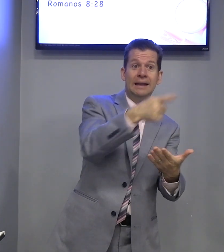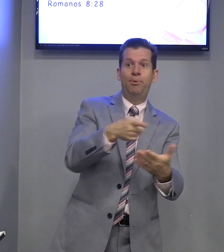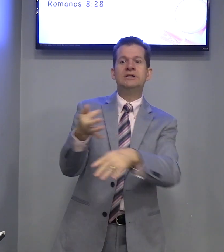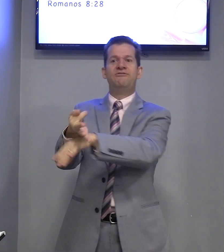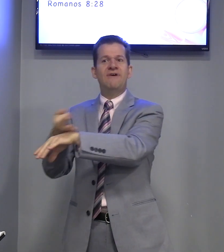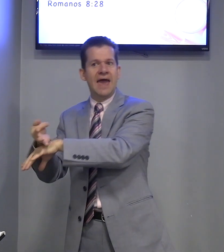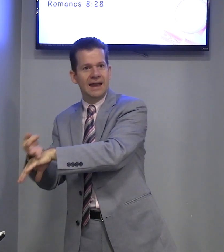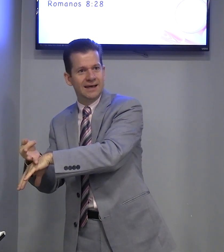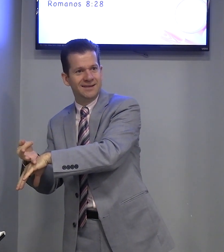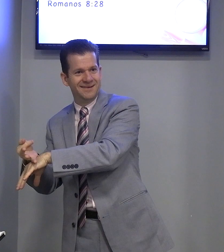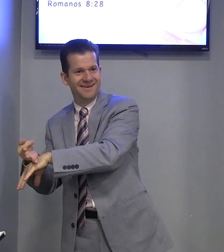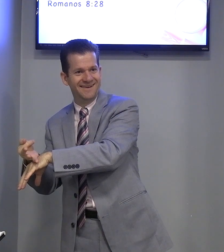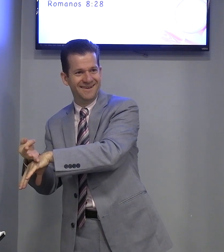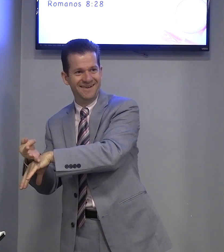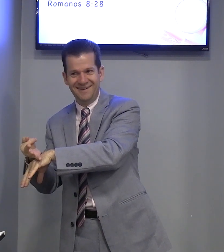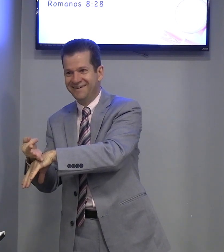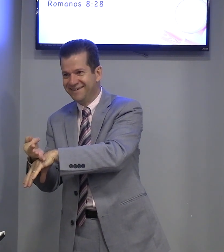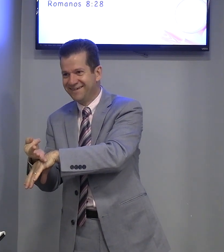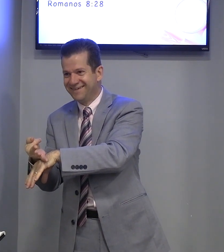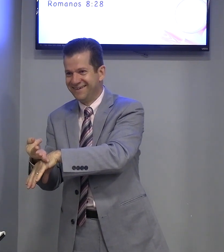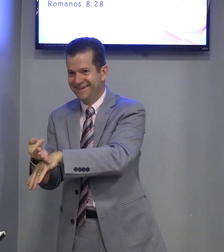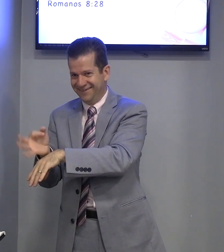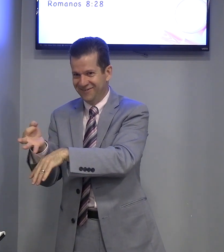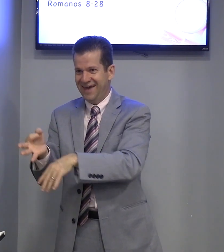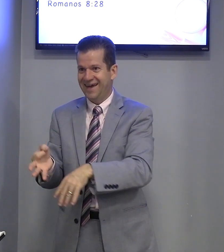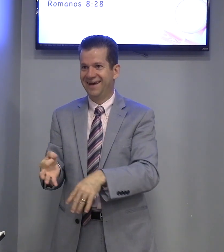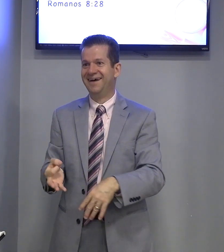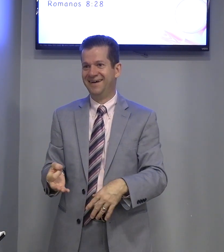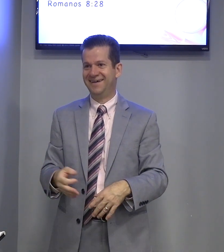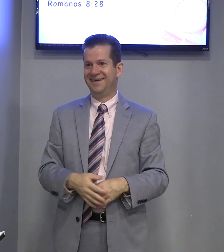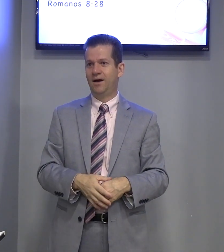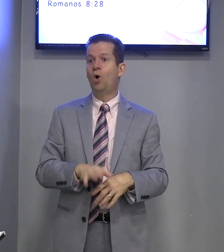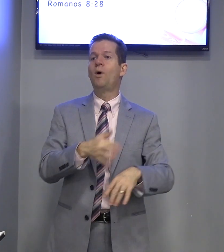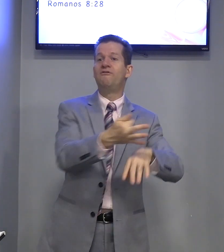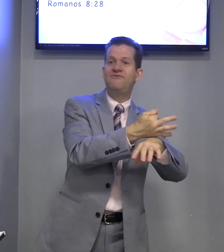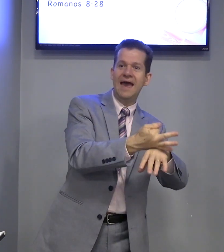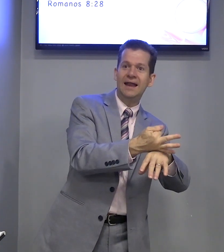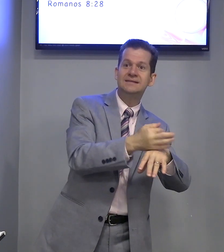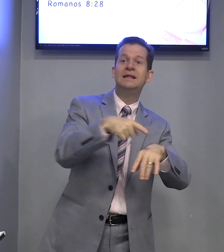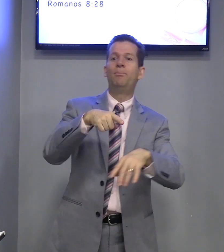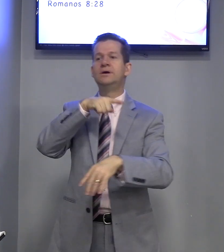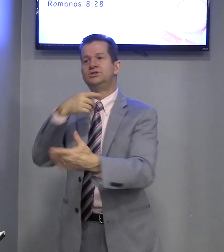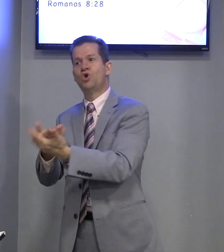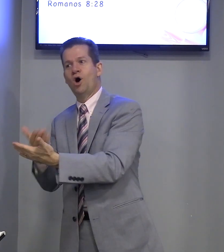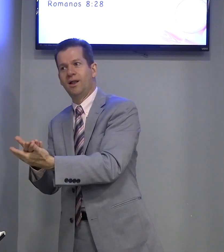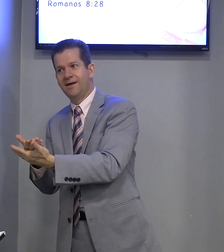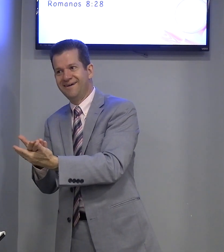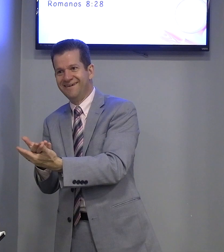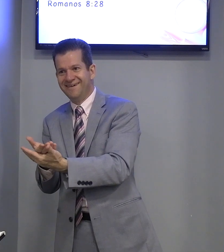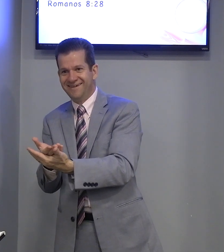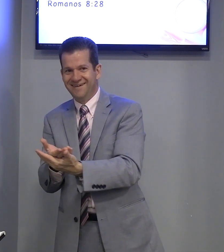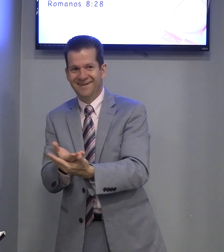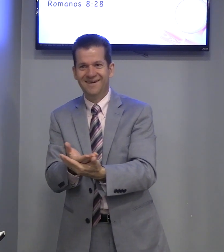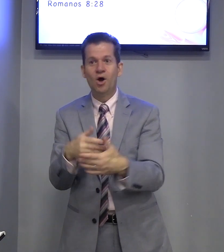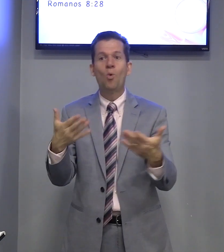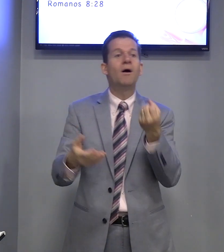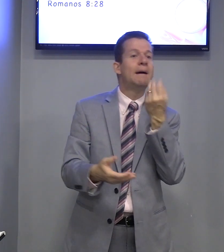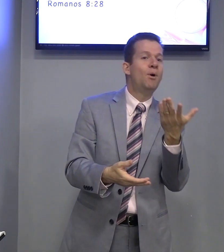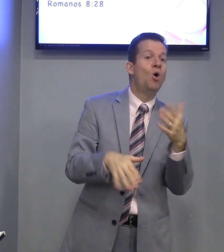depois férias. Férias. Não é? Opa, férias e depois escola. Qual que é bom,